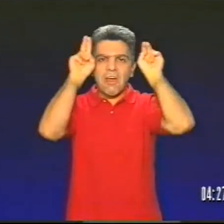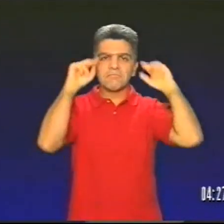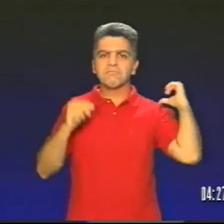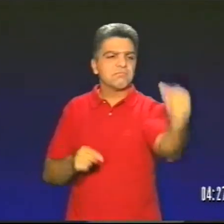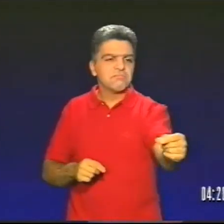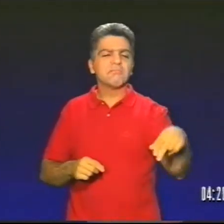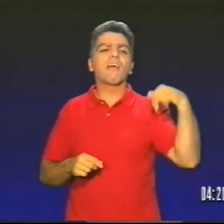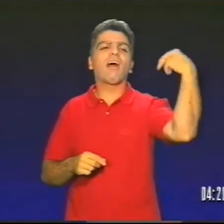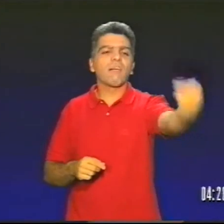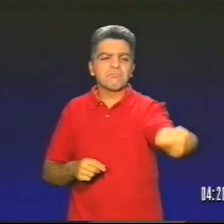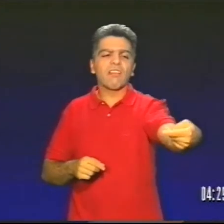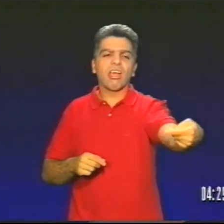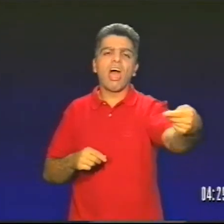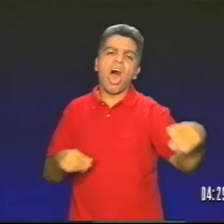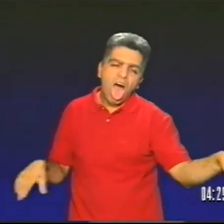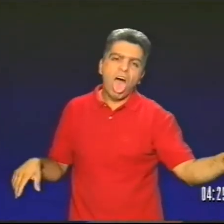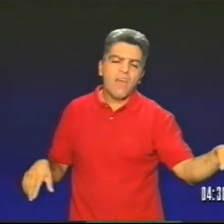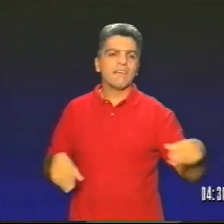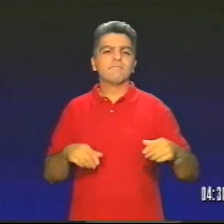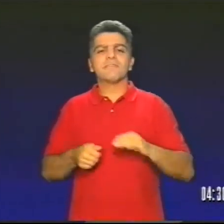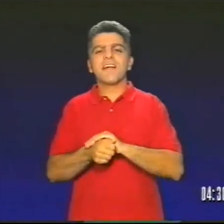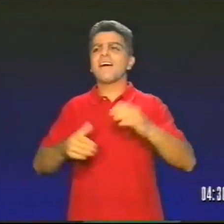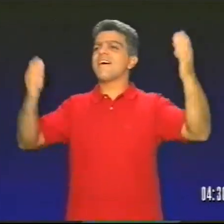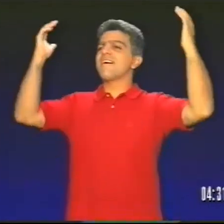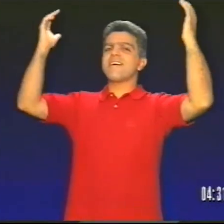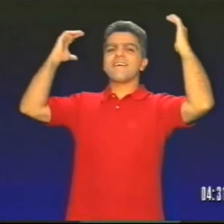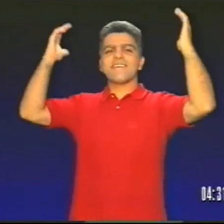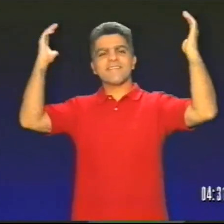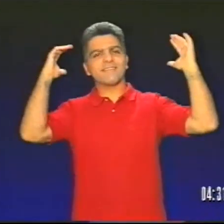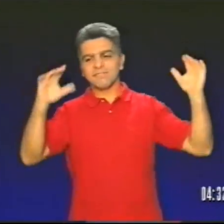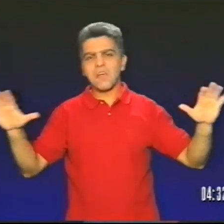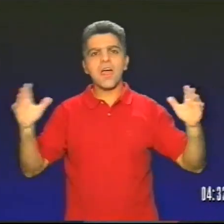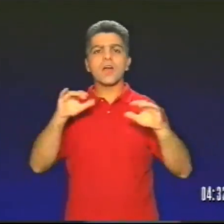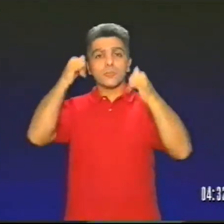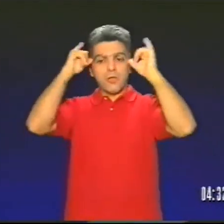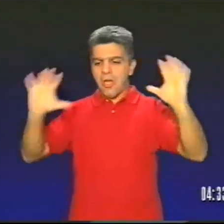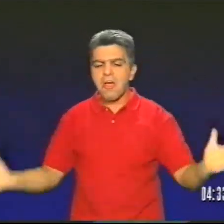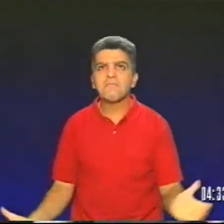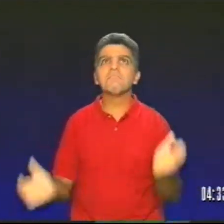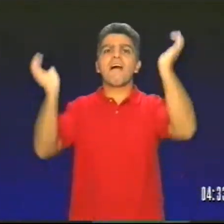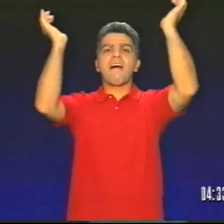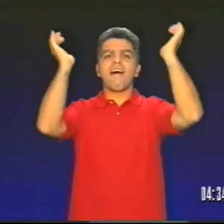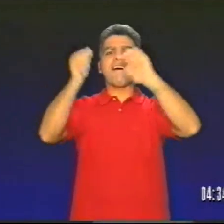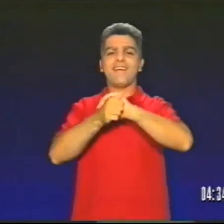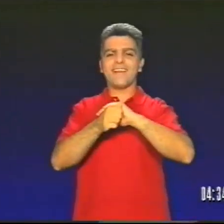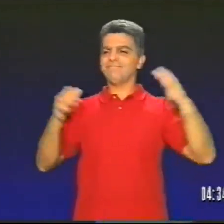έτρεχε Και ο λαγός πέρασε μπροστά της Αλλά η χελώνα τερμάτησε πρώτη Έπεσε κάτω ο λαγός λαχανιασμένος Και η χελώνα φώνασε ευχαριστώ στα ζώα